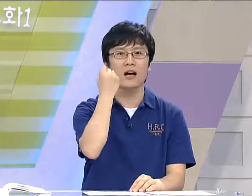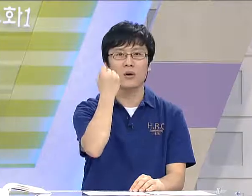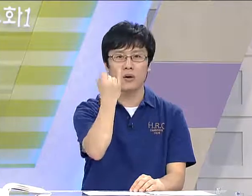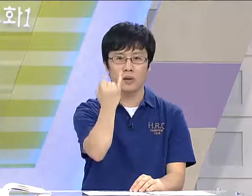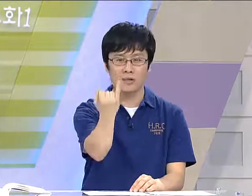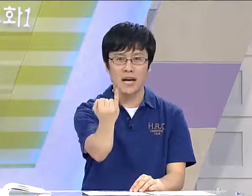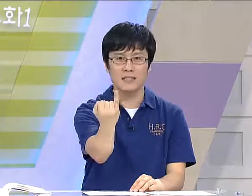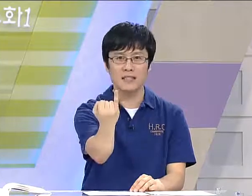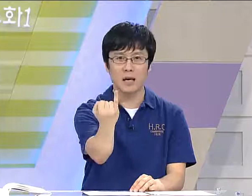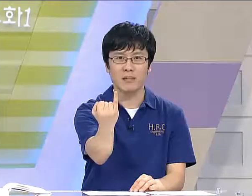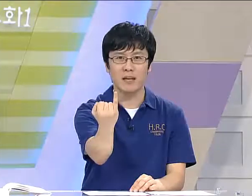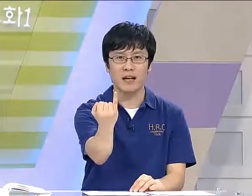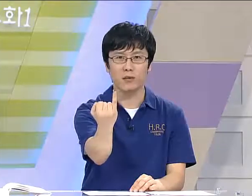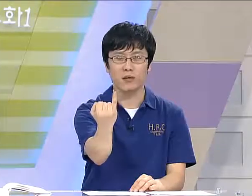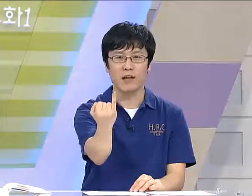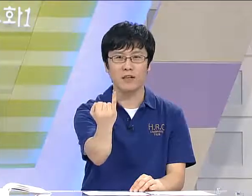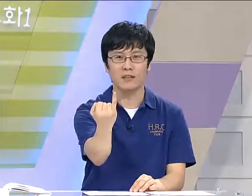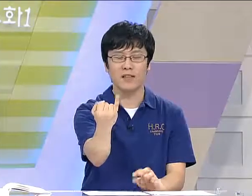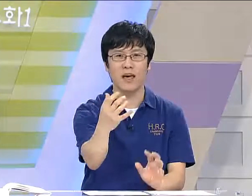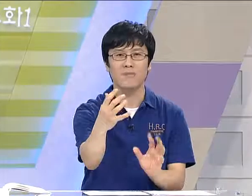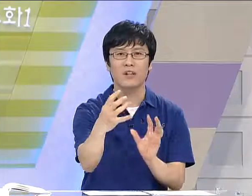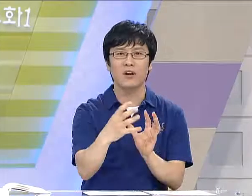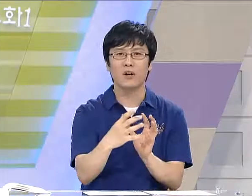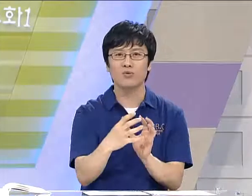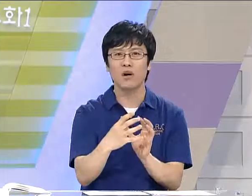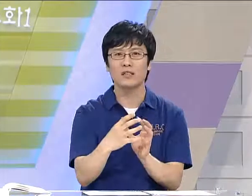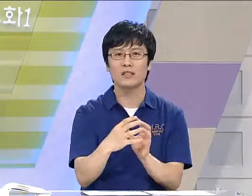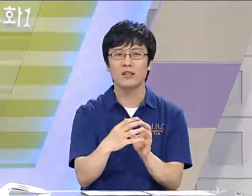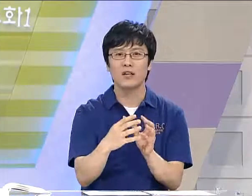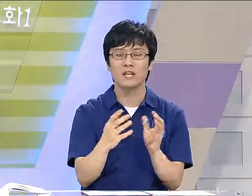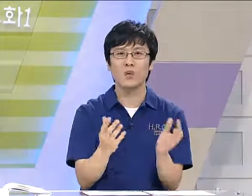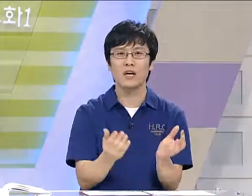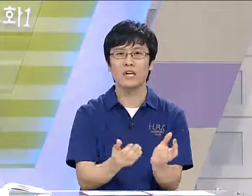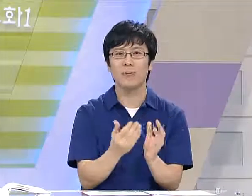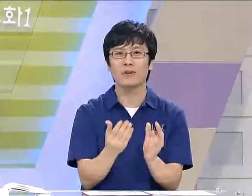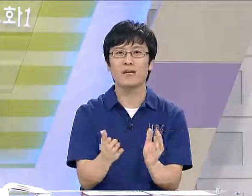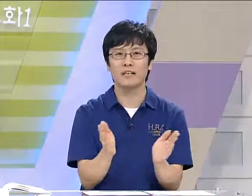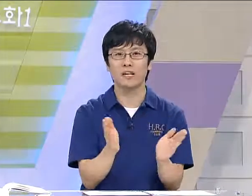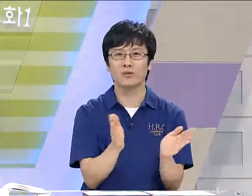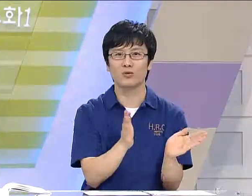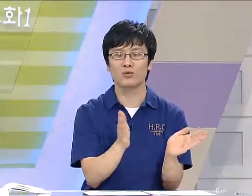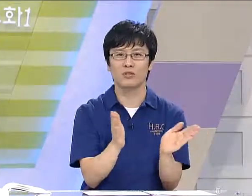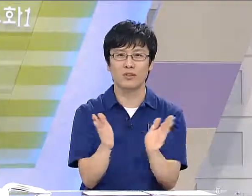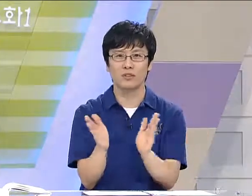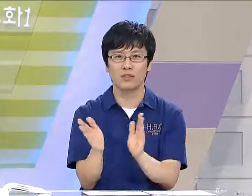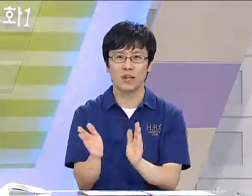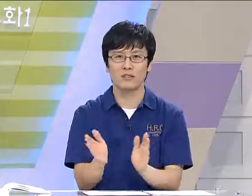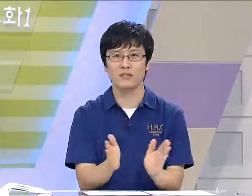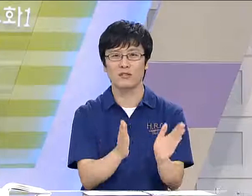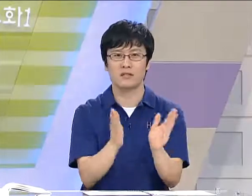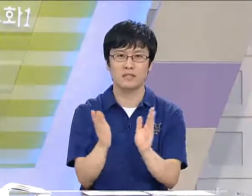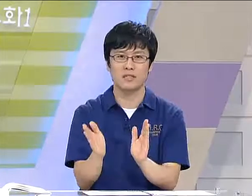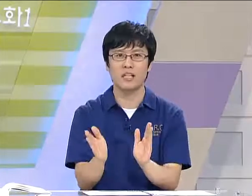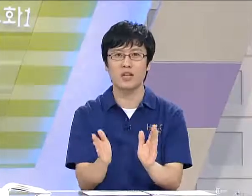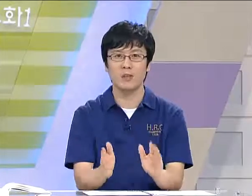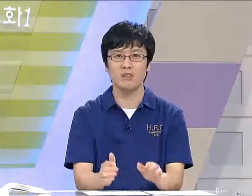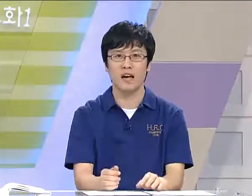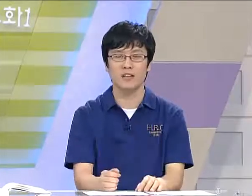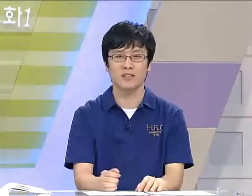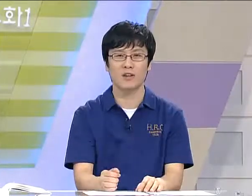사지를 내민다 라고 되어 있는데 수화는 사용하기 간편한 방향으로 이렇게 진행이 됩니다. 그래서